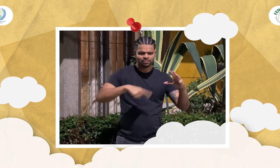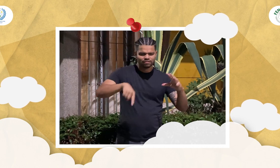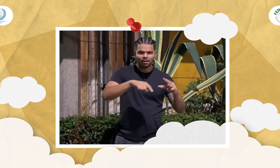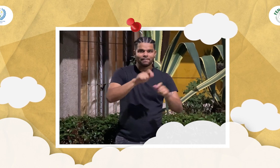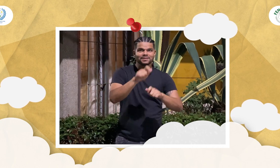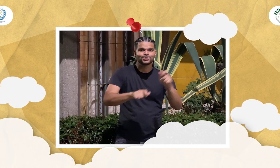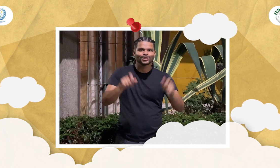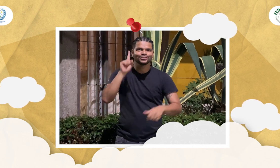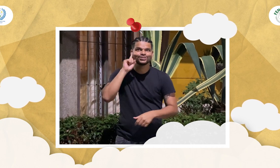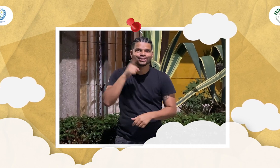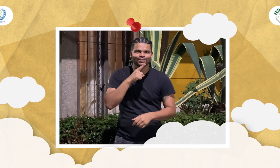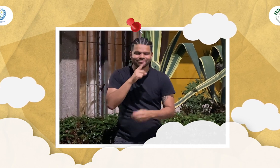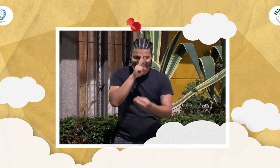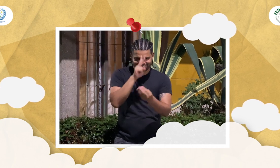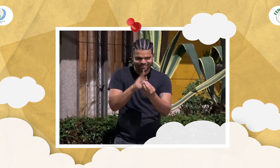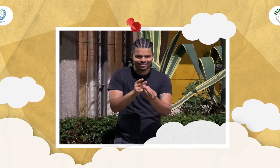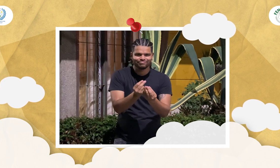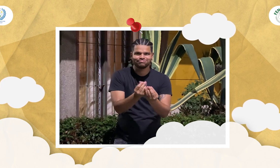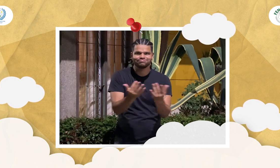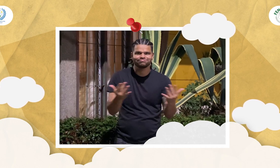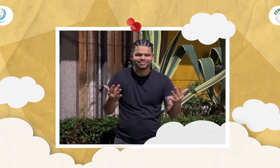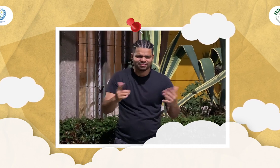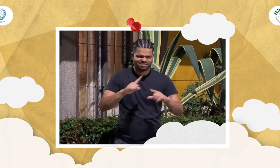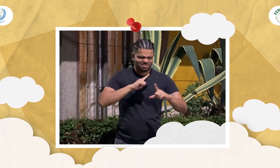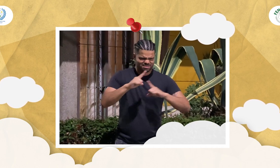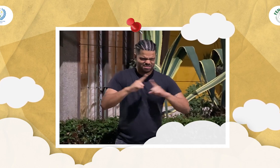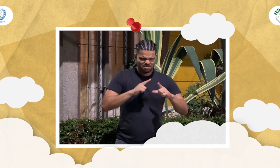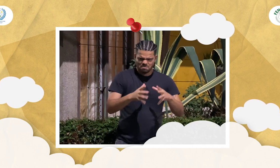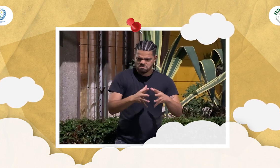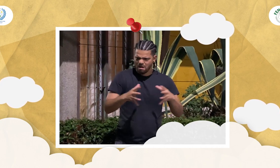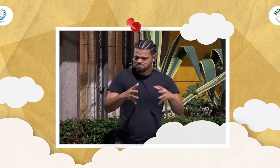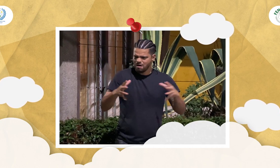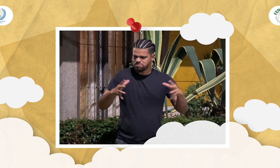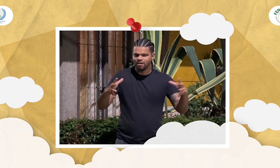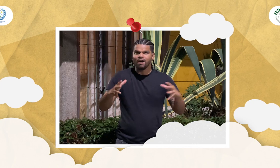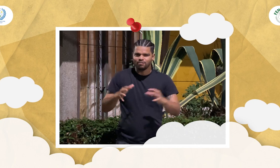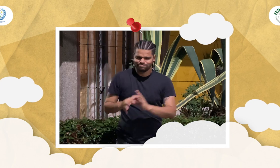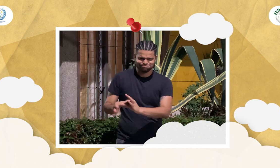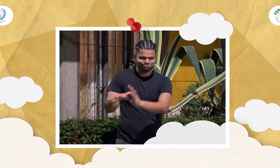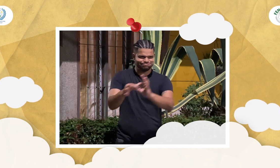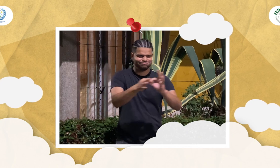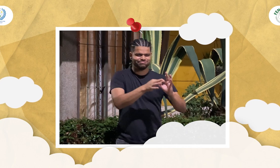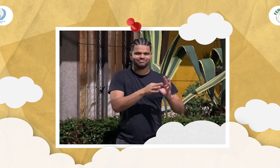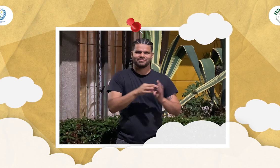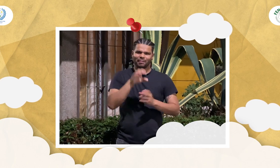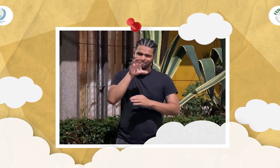es que las personas sordas dentro de su diversidad luchemos unidas por el país.